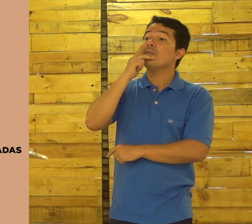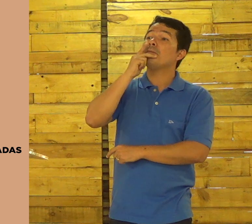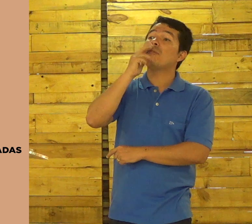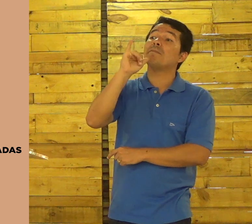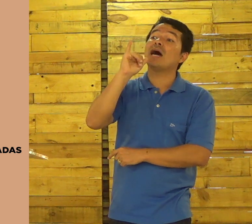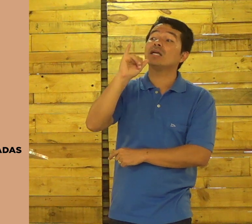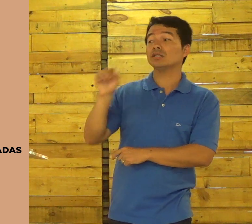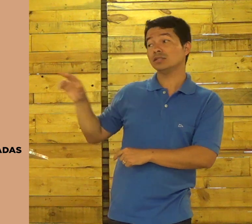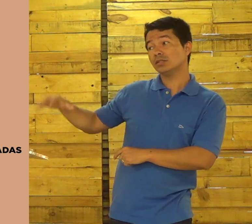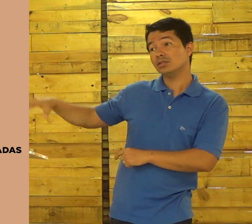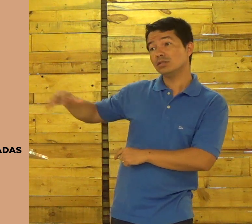eram irmãos.